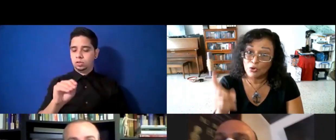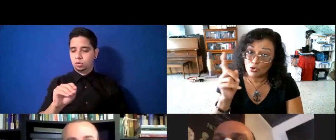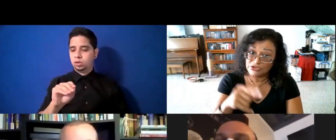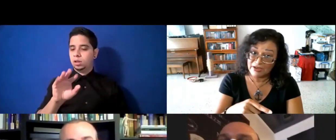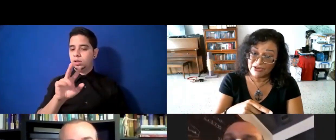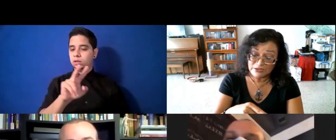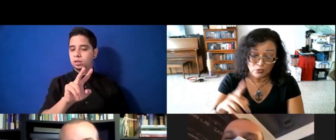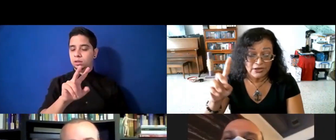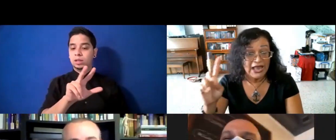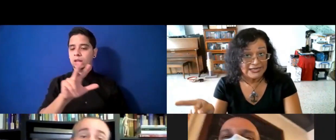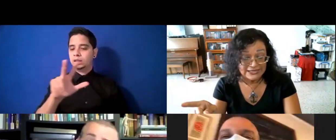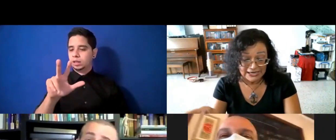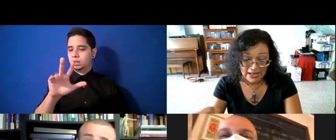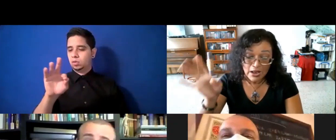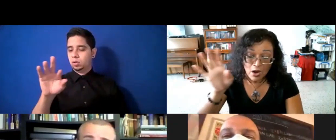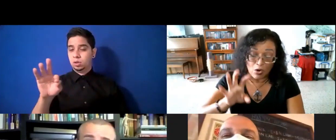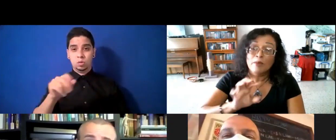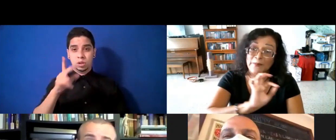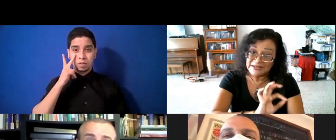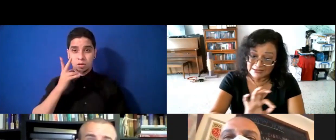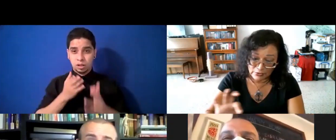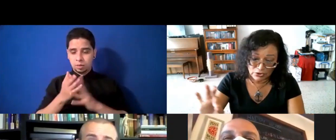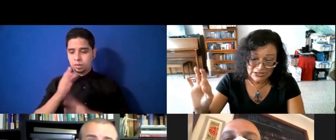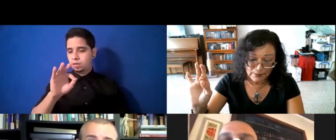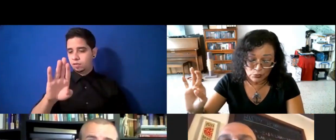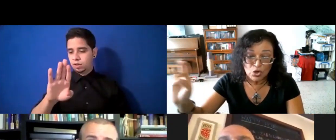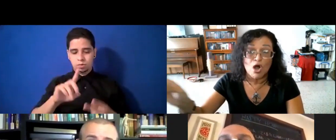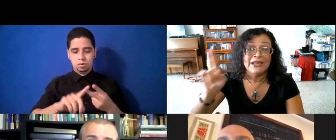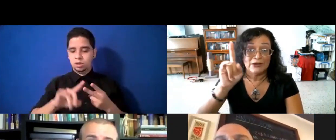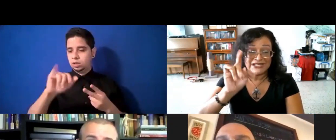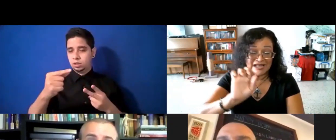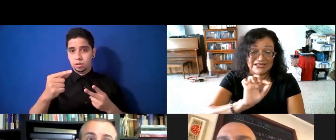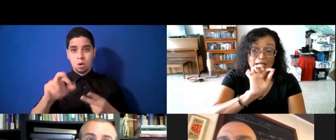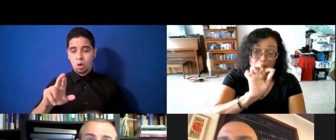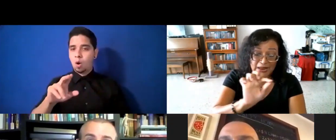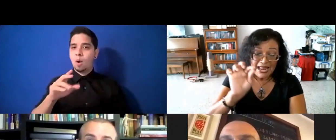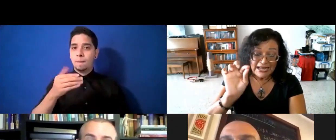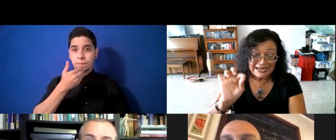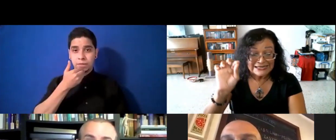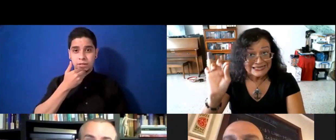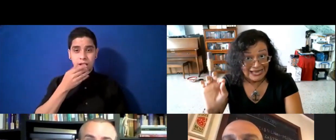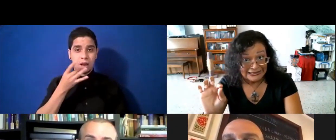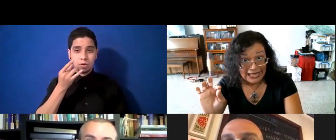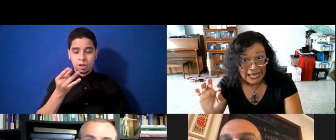nos consigue en Facebook, en Instagram, o Pizabrosa.com, y ya usted sabe, P-I-Z-A,